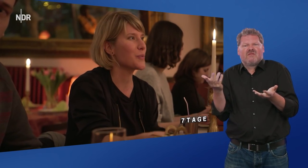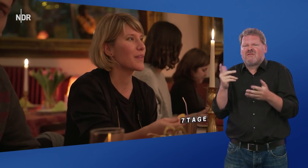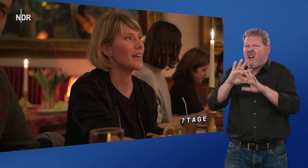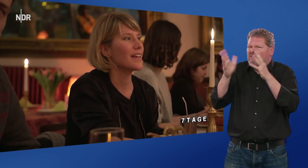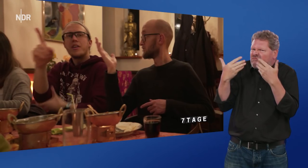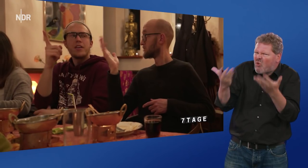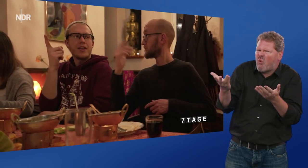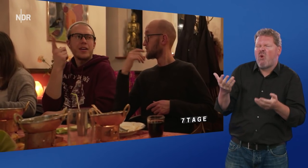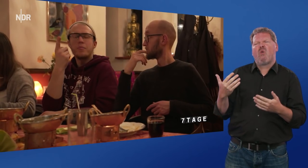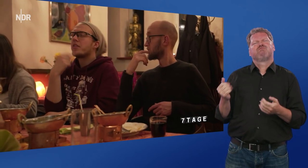schade.